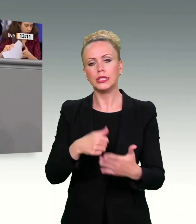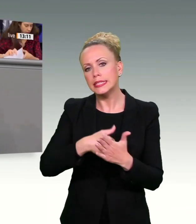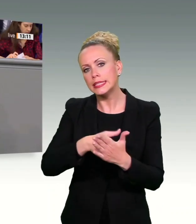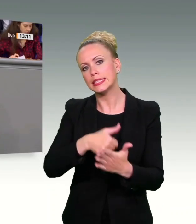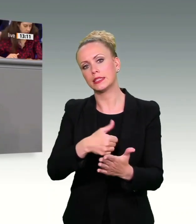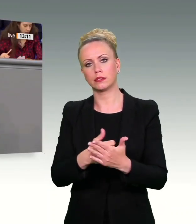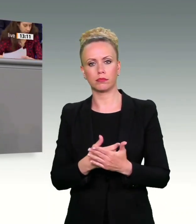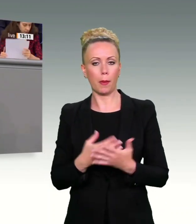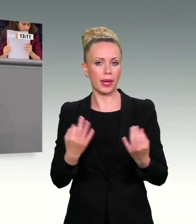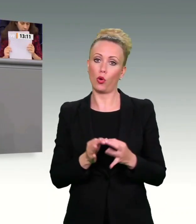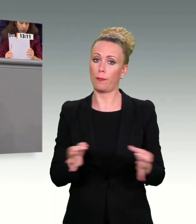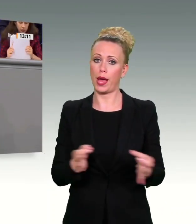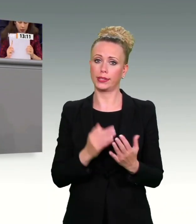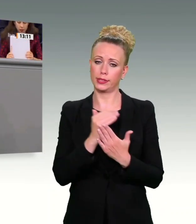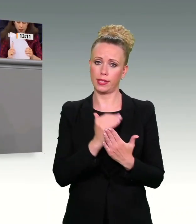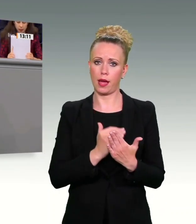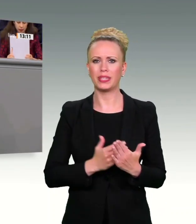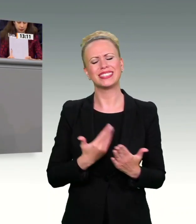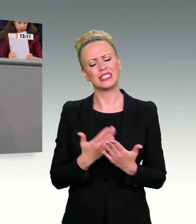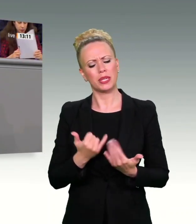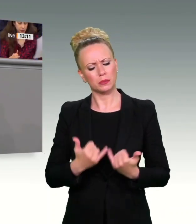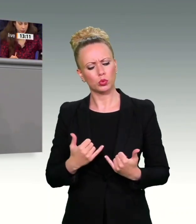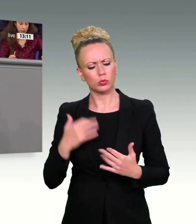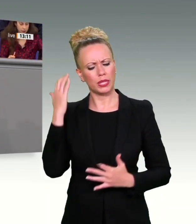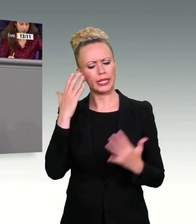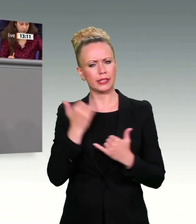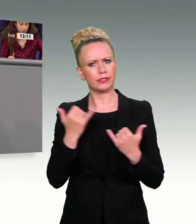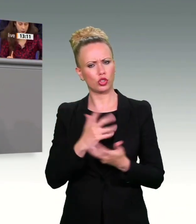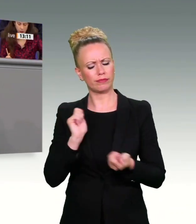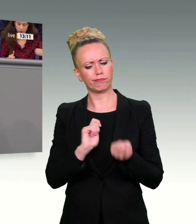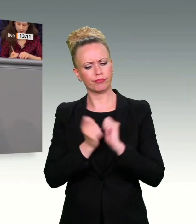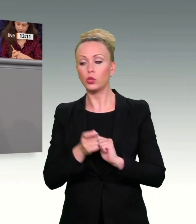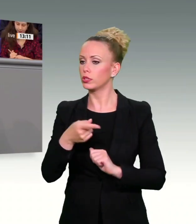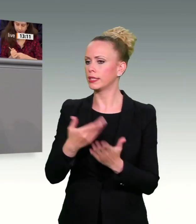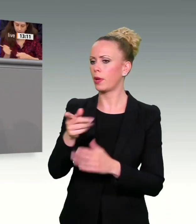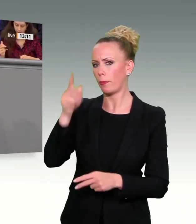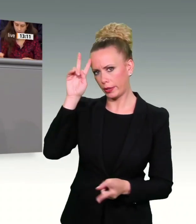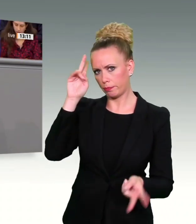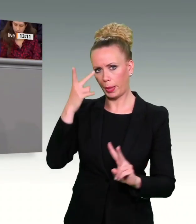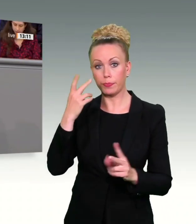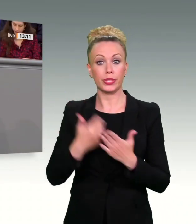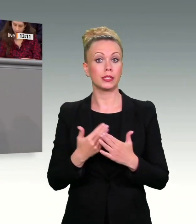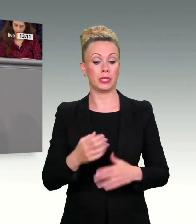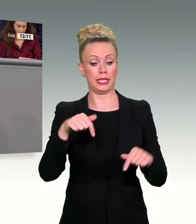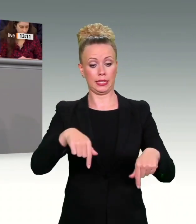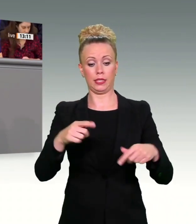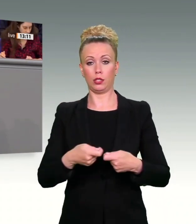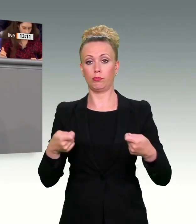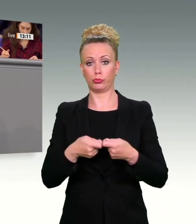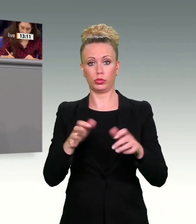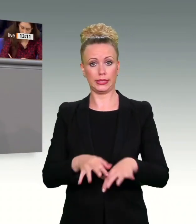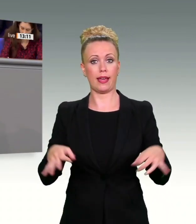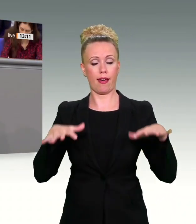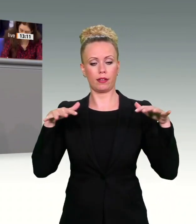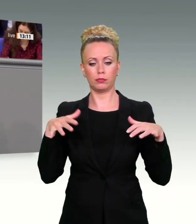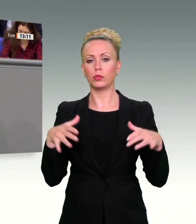das auf sich wirken lassen. Und entsprechend, glaube ich, würde man die Meinung ändern. Meine Damen und Herren, hier im Deutschen Bundestag muss die Ampel jetzt Farbe bekennen. Wollen Sie die